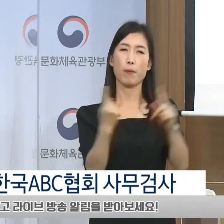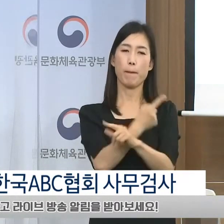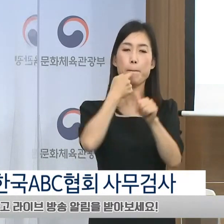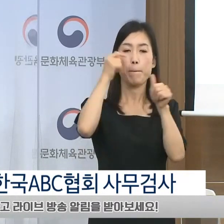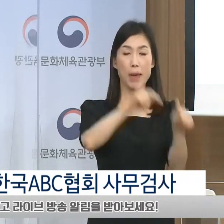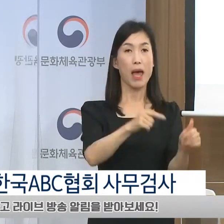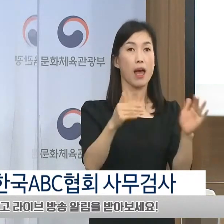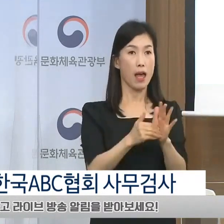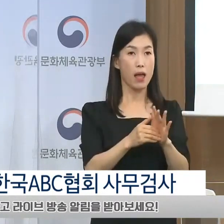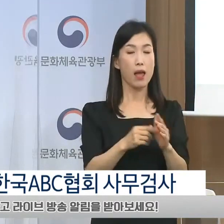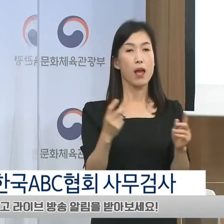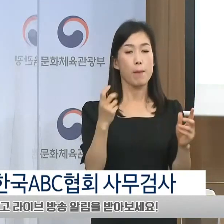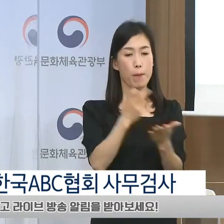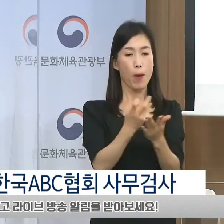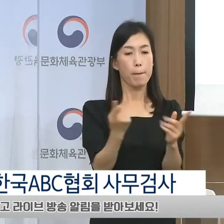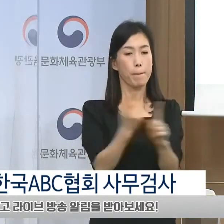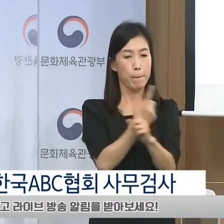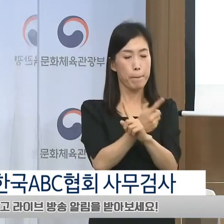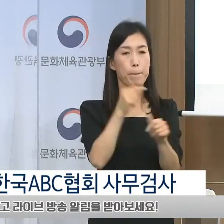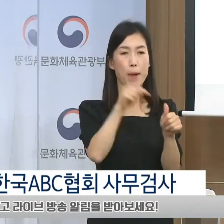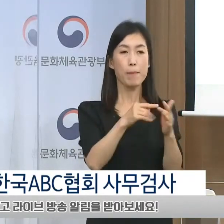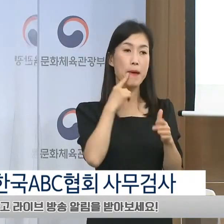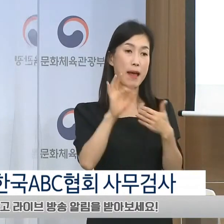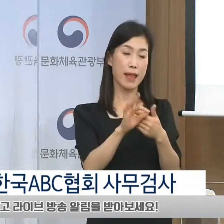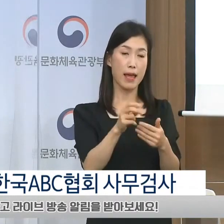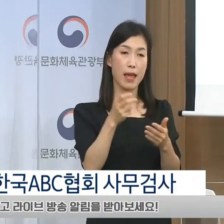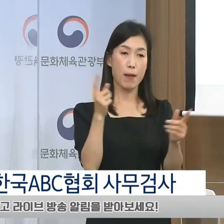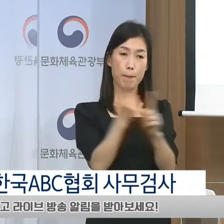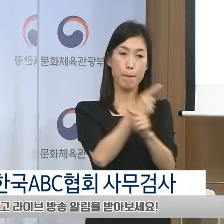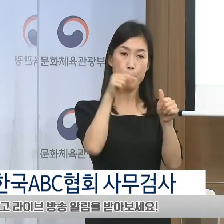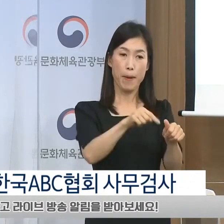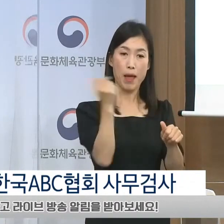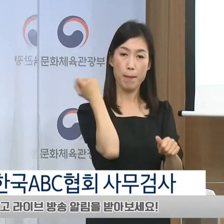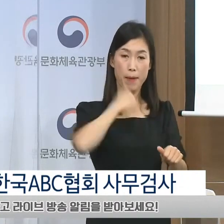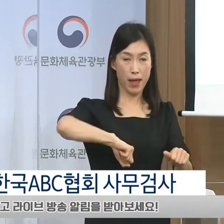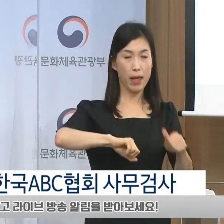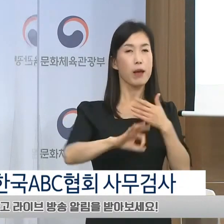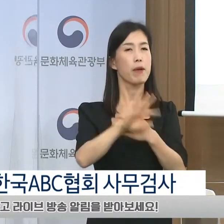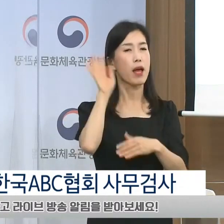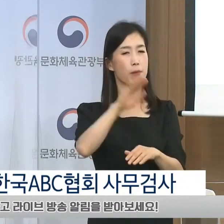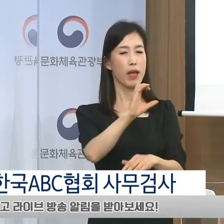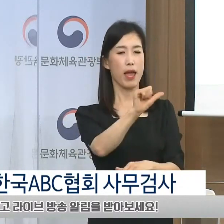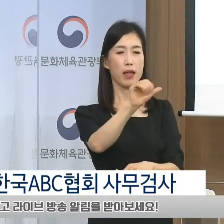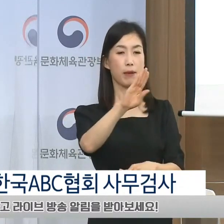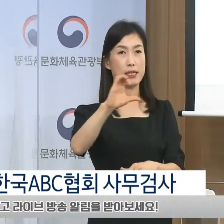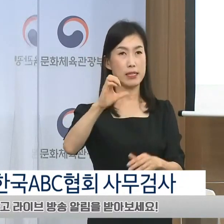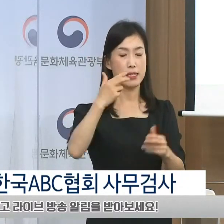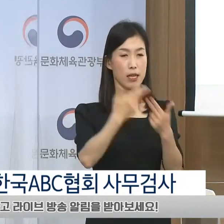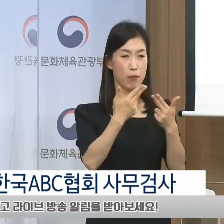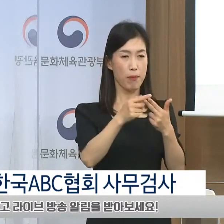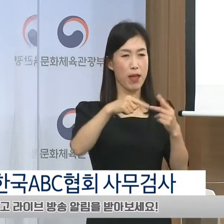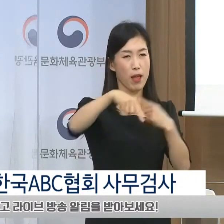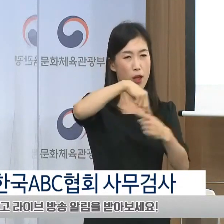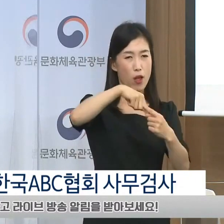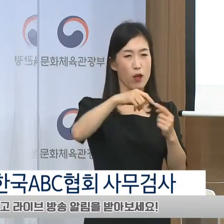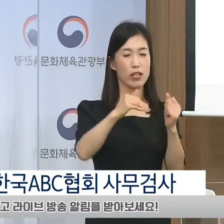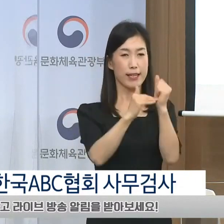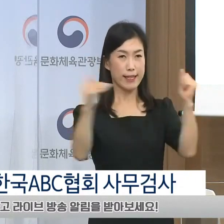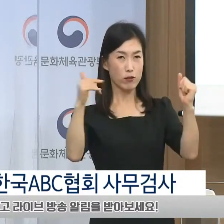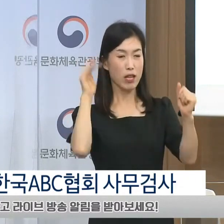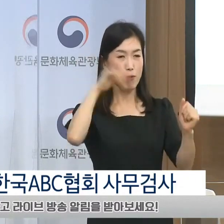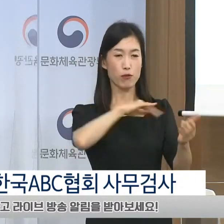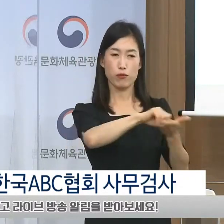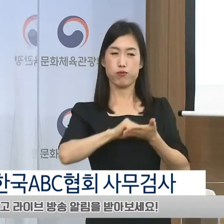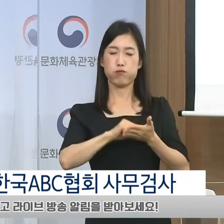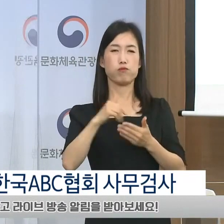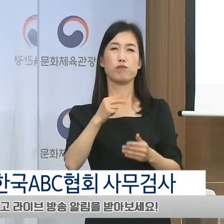또한 제도 개선 권고 조치가 이행되지 않을 경우 ABC 부수공사의 정책적 활용을 중단하는 등 추가